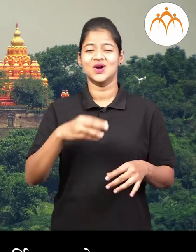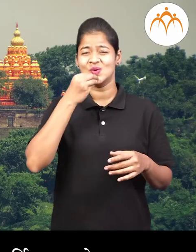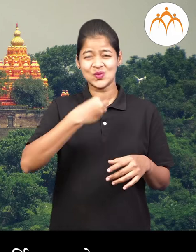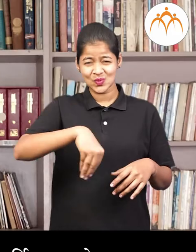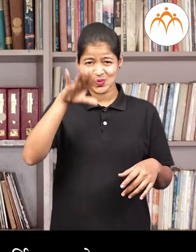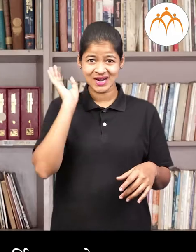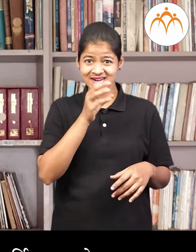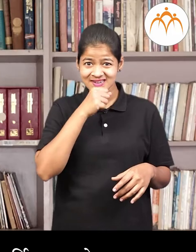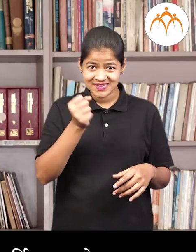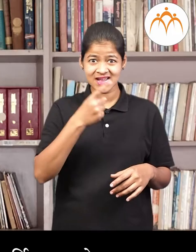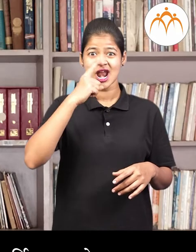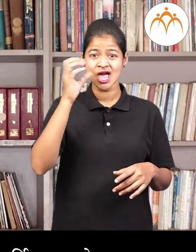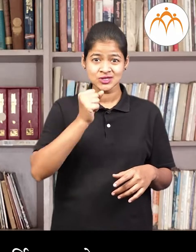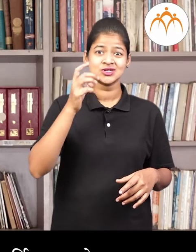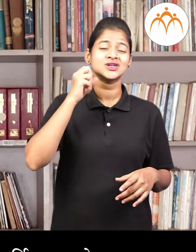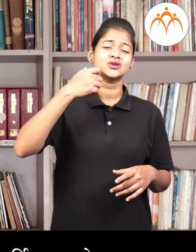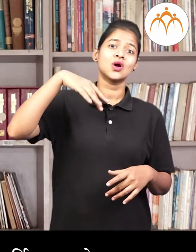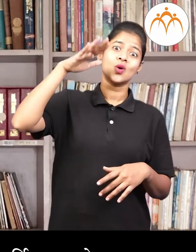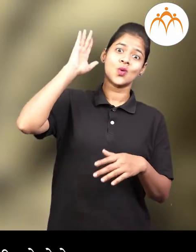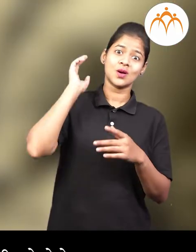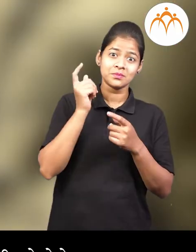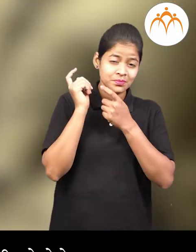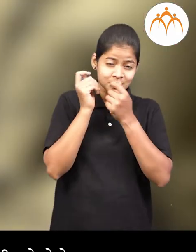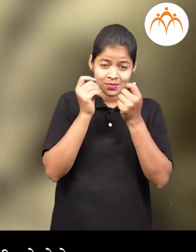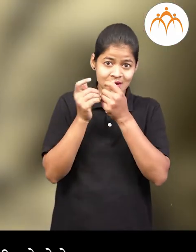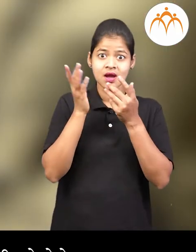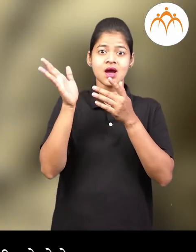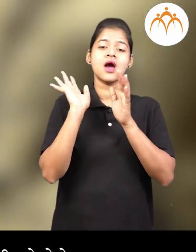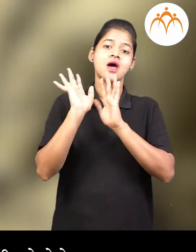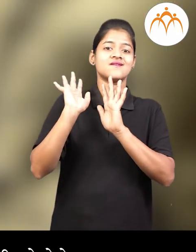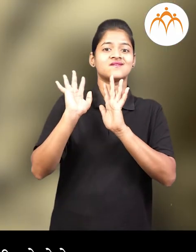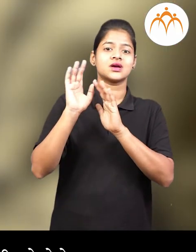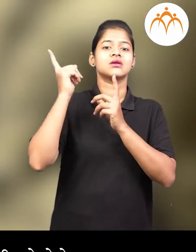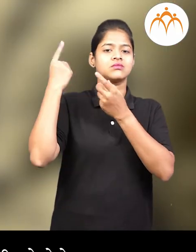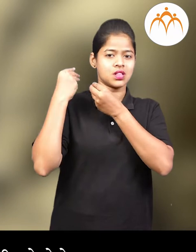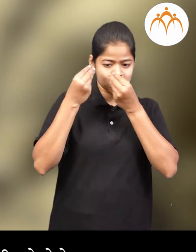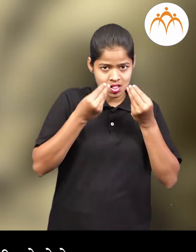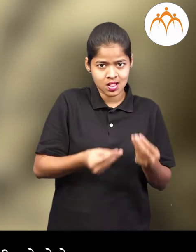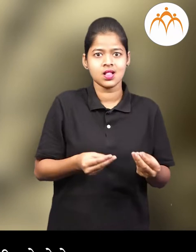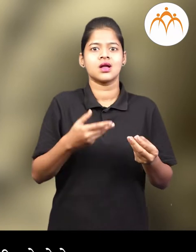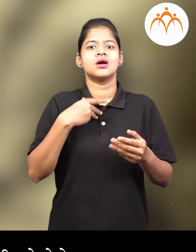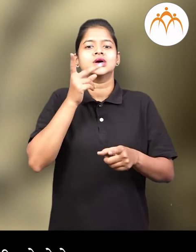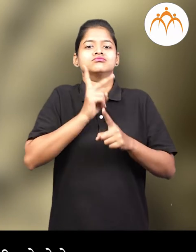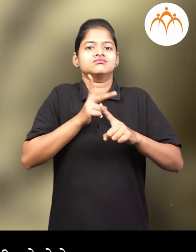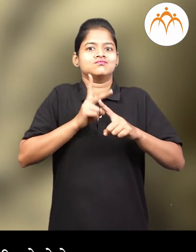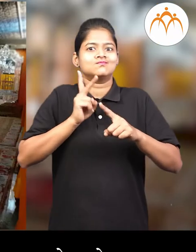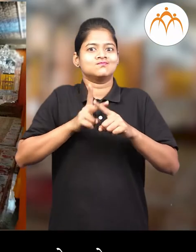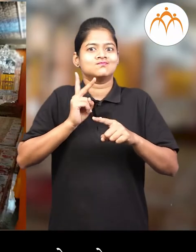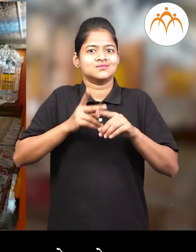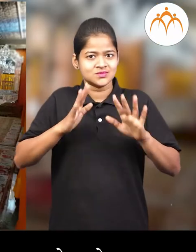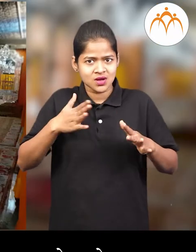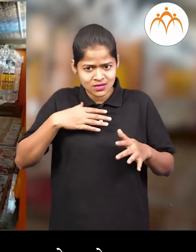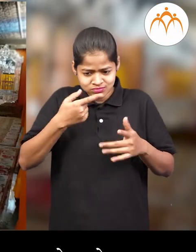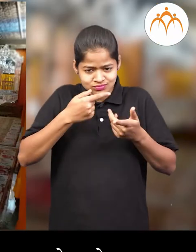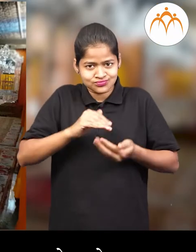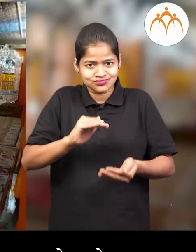सहज नमेलनारे दुरमेल पुस्तके पोशाक असाठिवा पूढील पिढ़ी कड़े देने हा